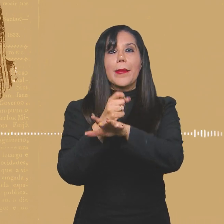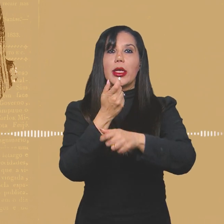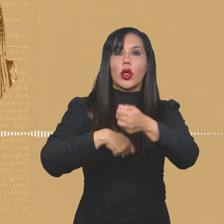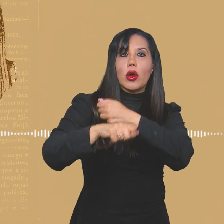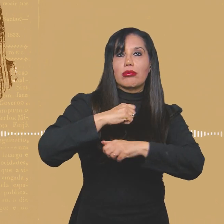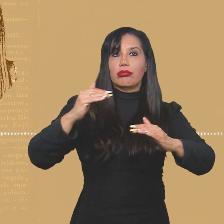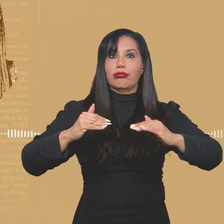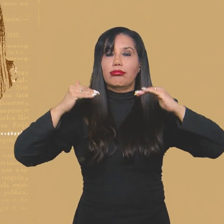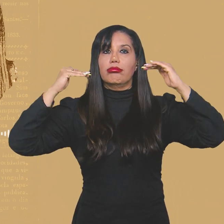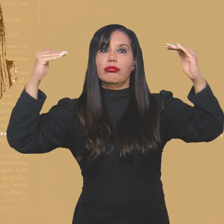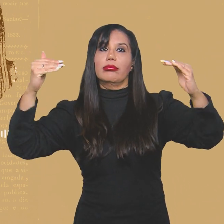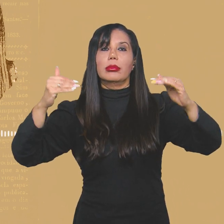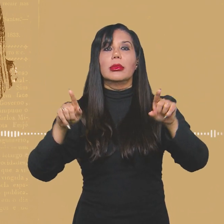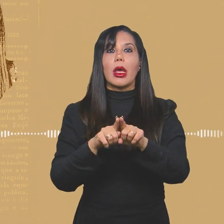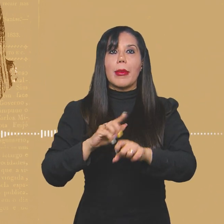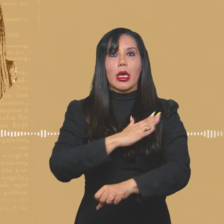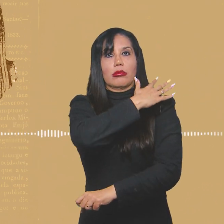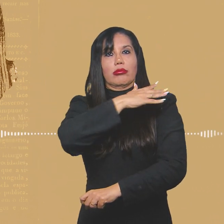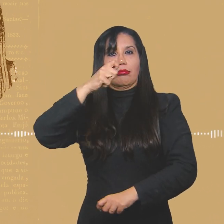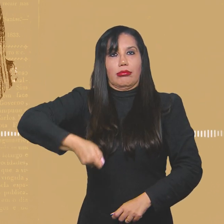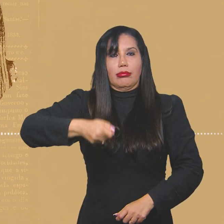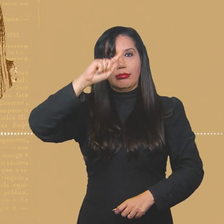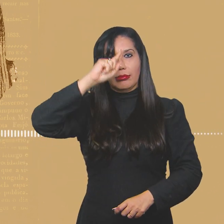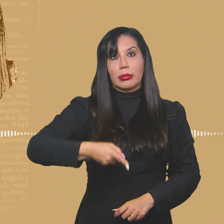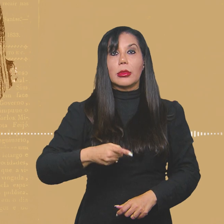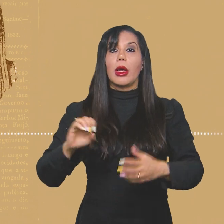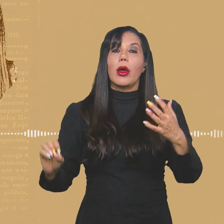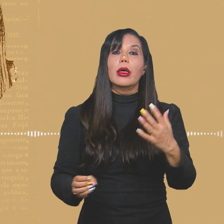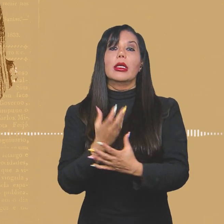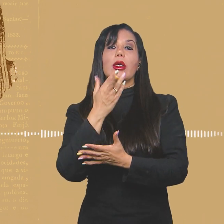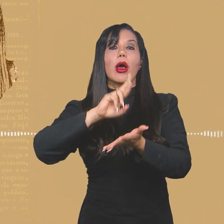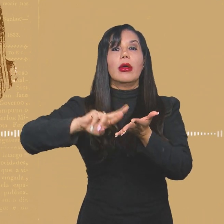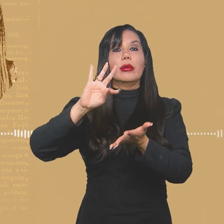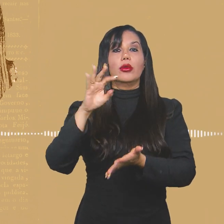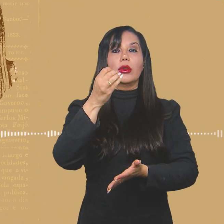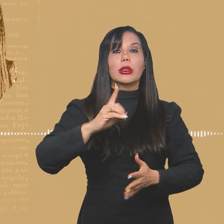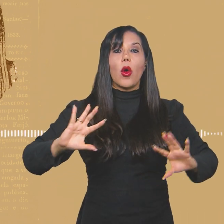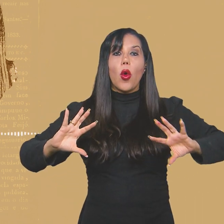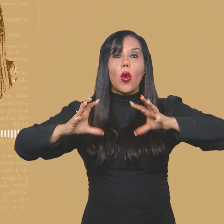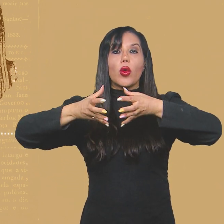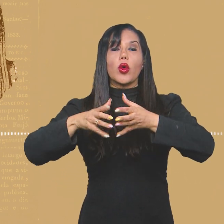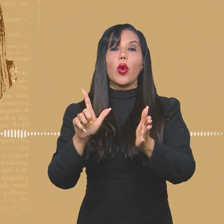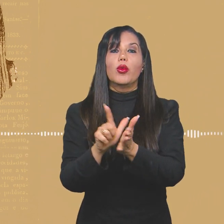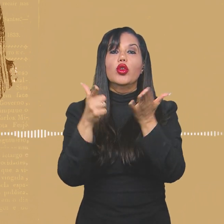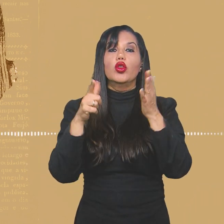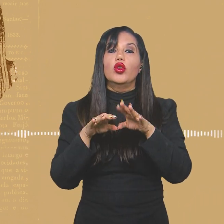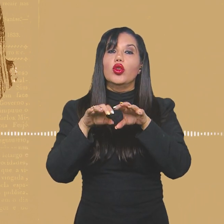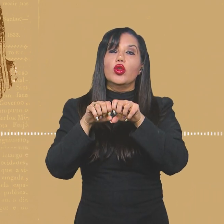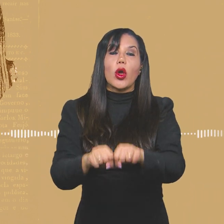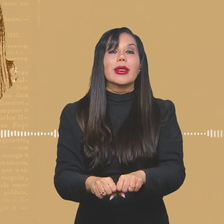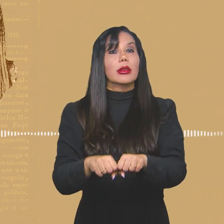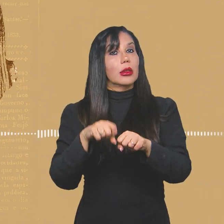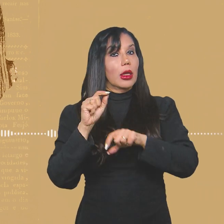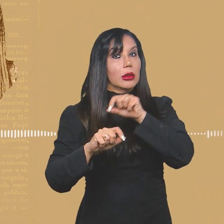ditadura militar. A criação, a notição, se deve a um grupo de jornalistas negros,